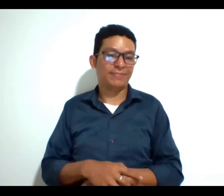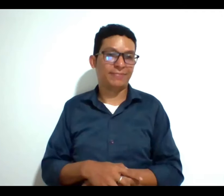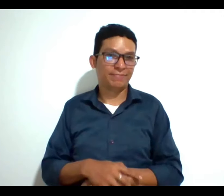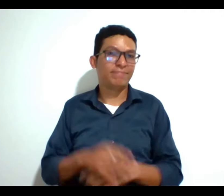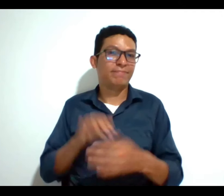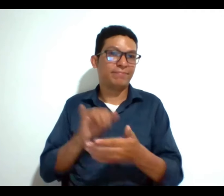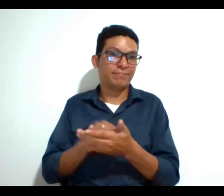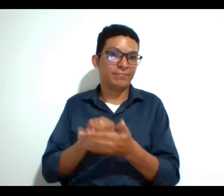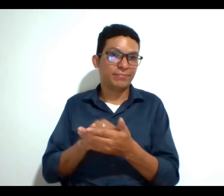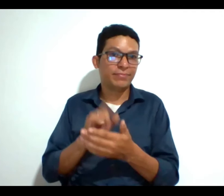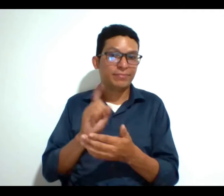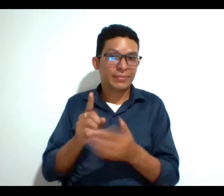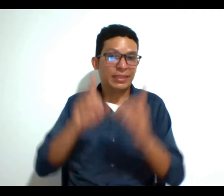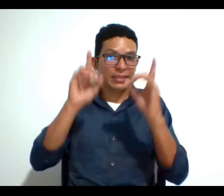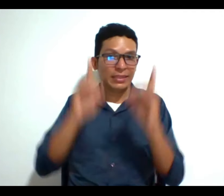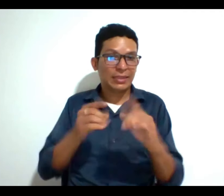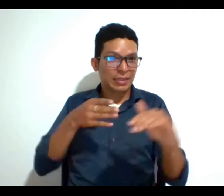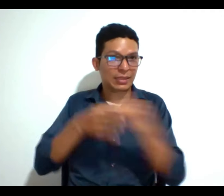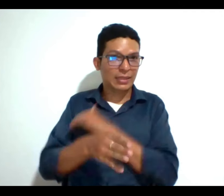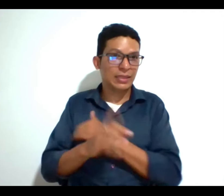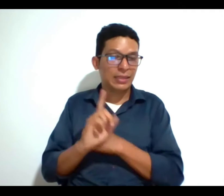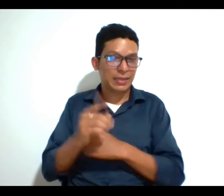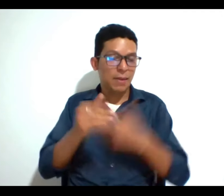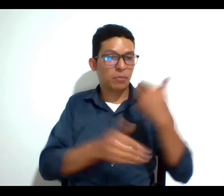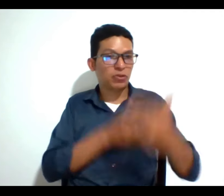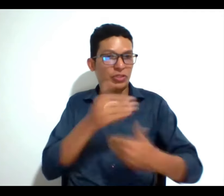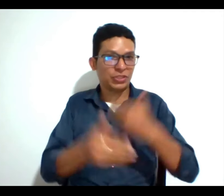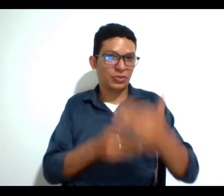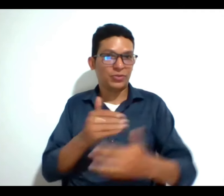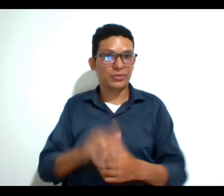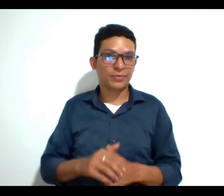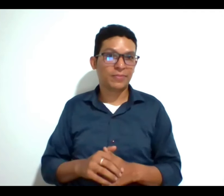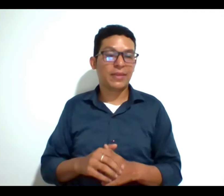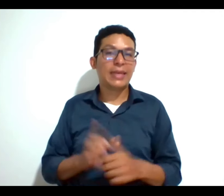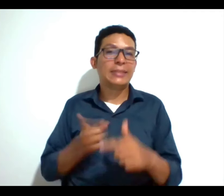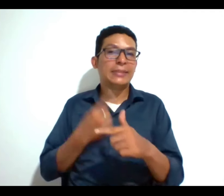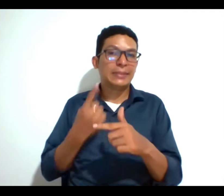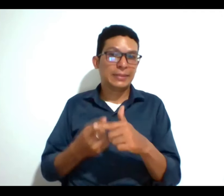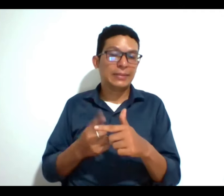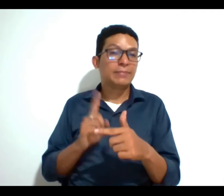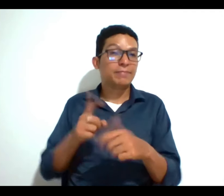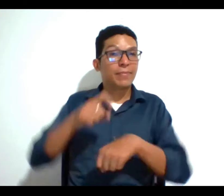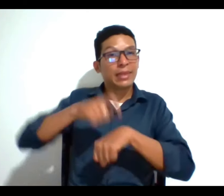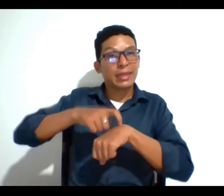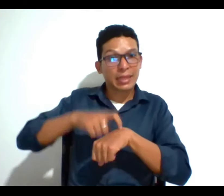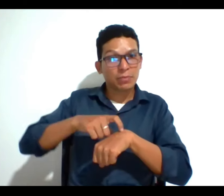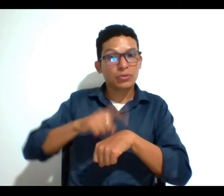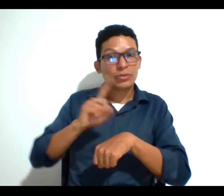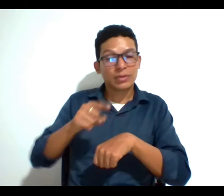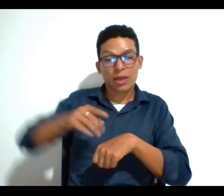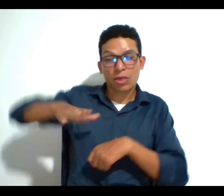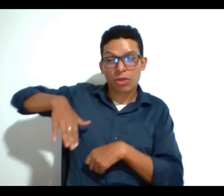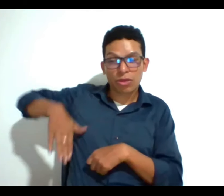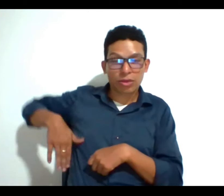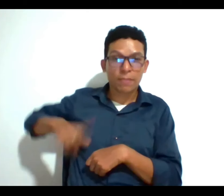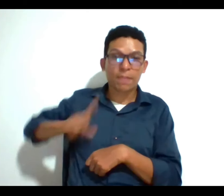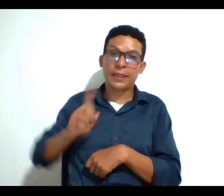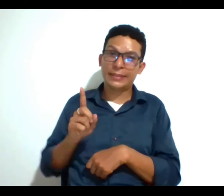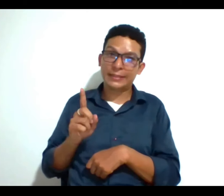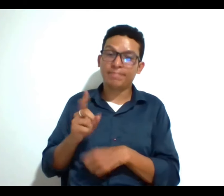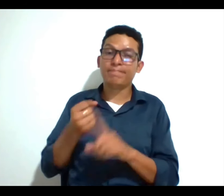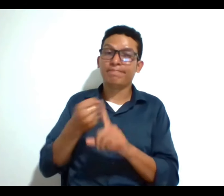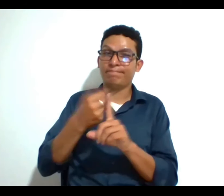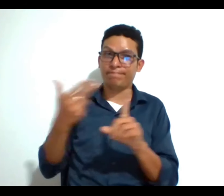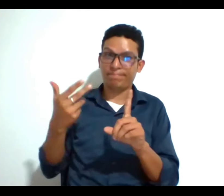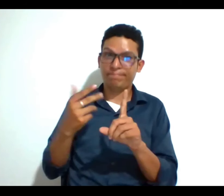cuando decidieron acceder a uno de estos procedimientos entonces los tiempos y las dilaciones en muerte digna tienen un impacto